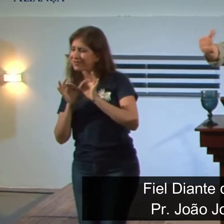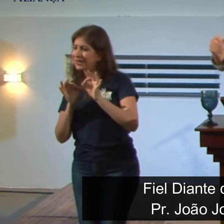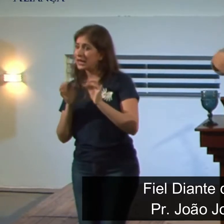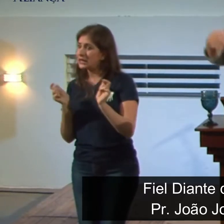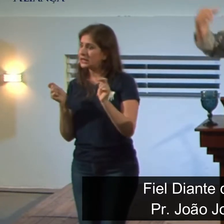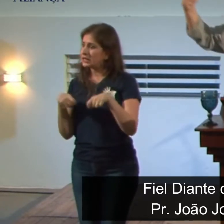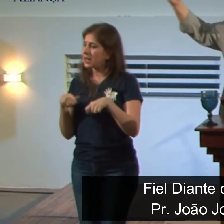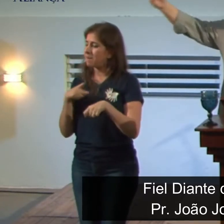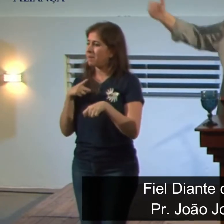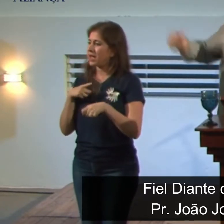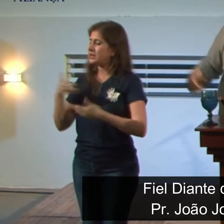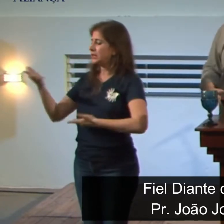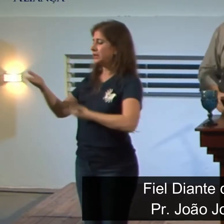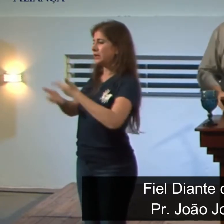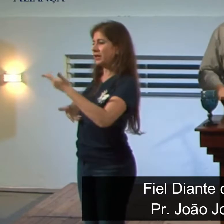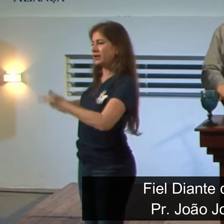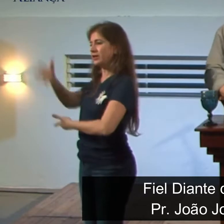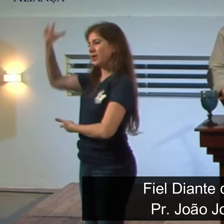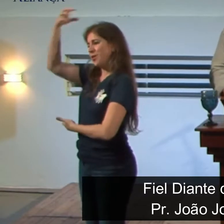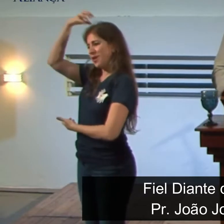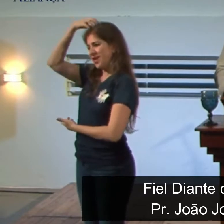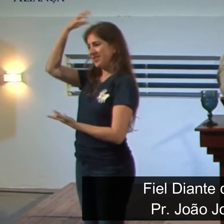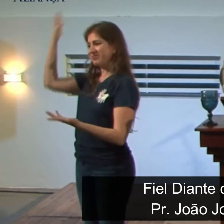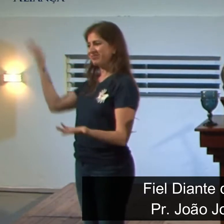corte, para estar servindo a um rei.